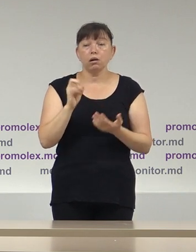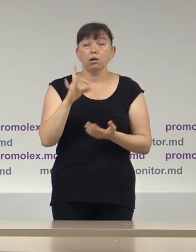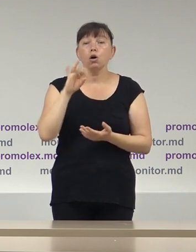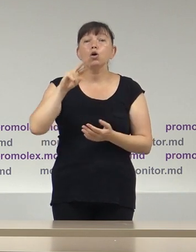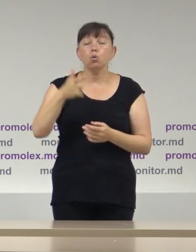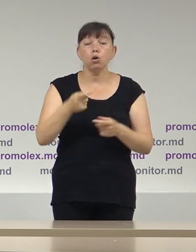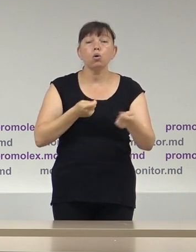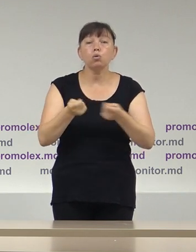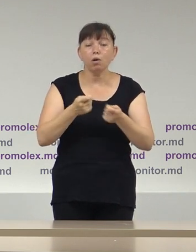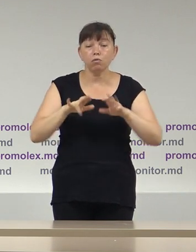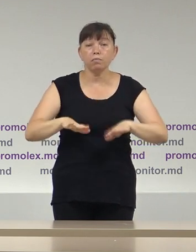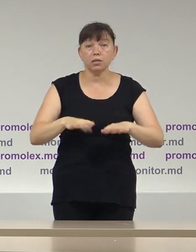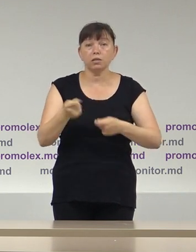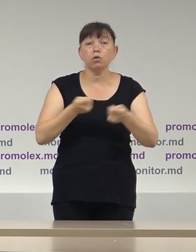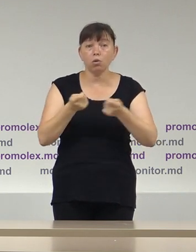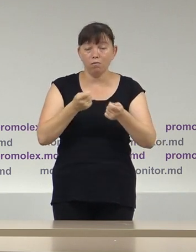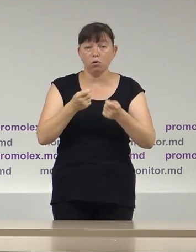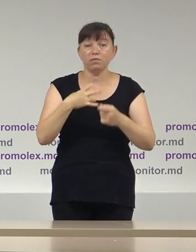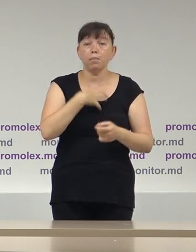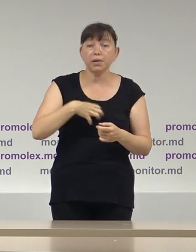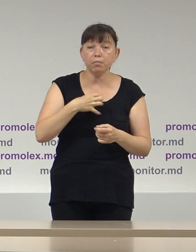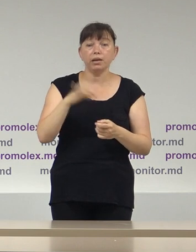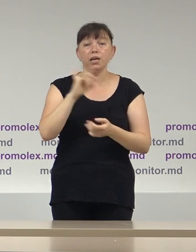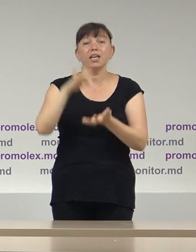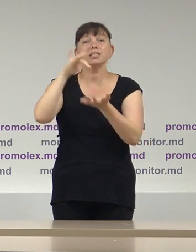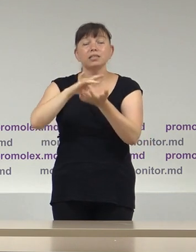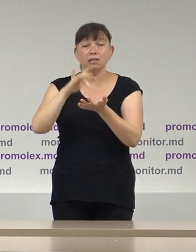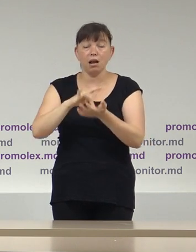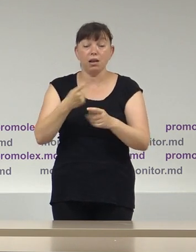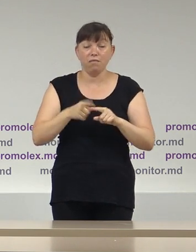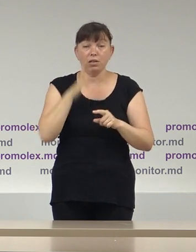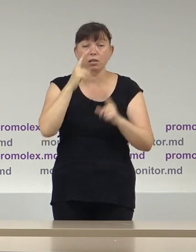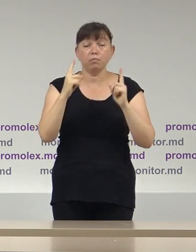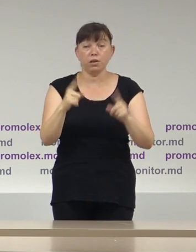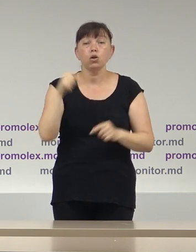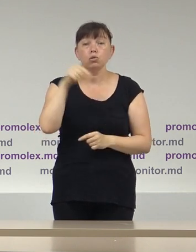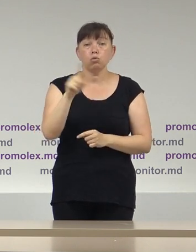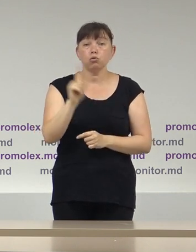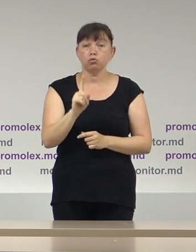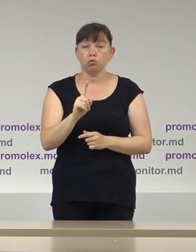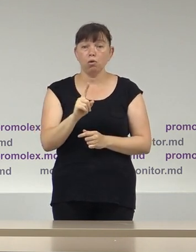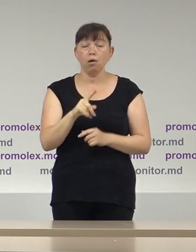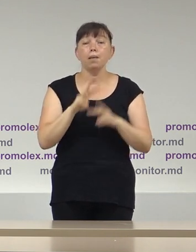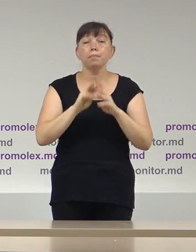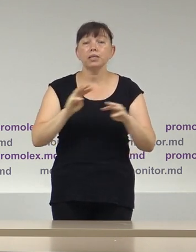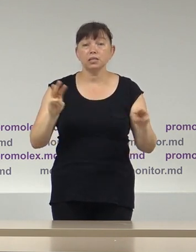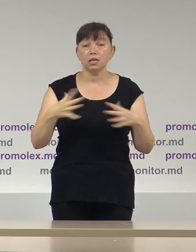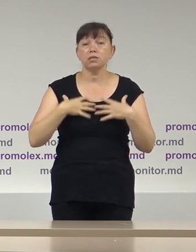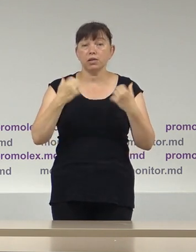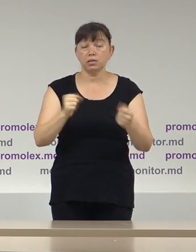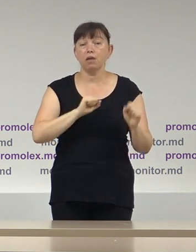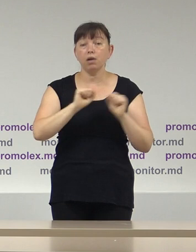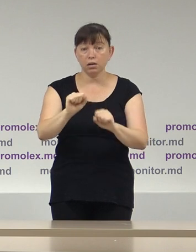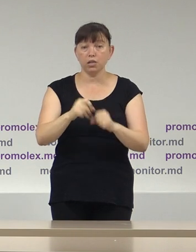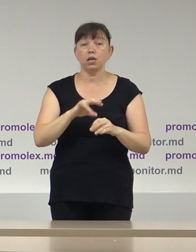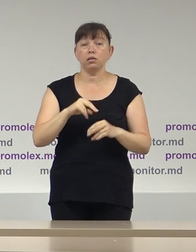administrației publice locale și centrale în perioada aceasta, faptul că Ministerul Sănătății,